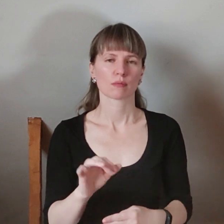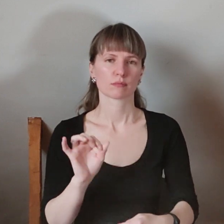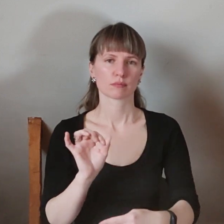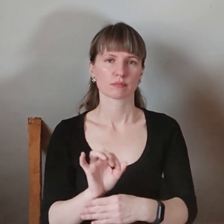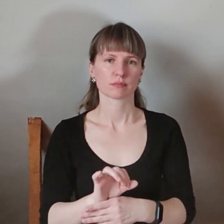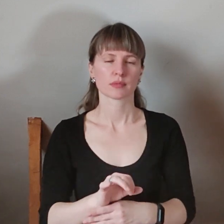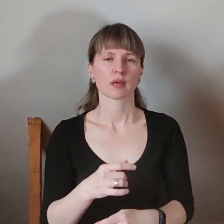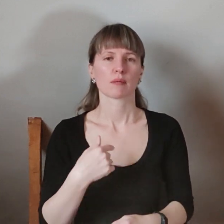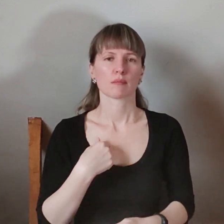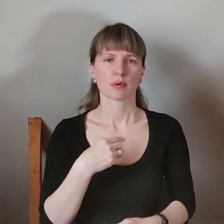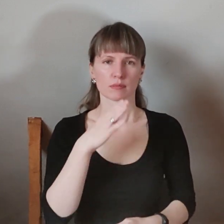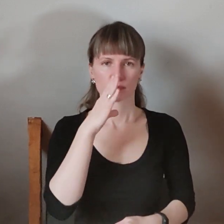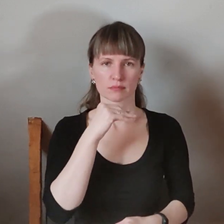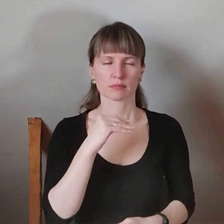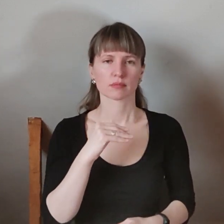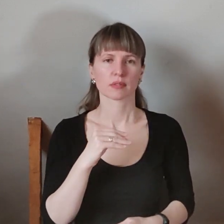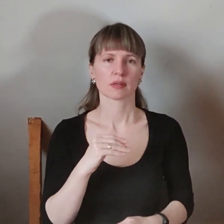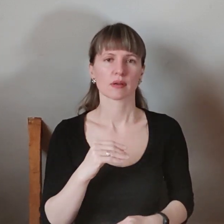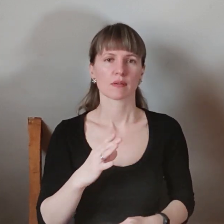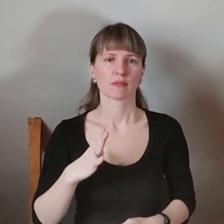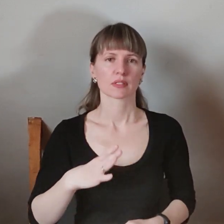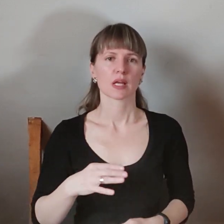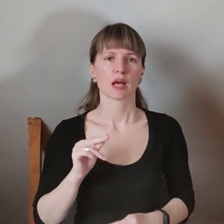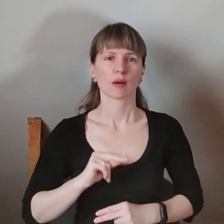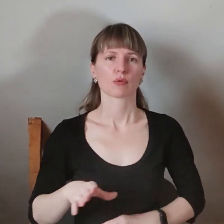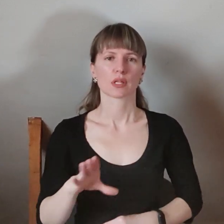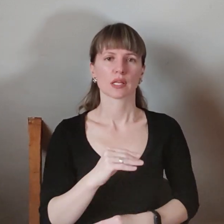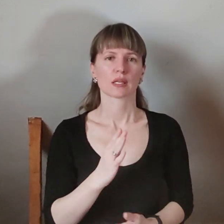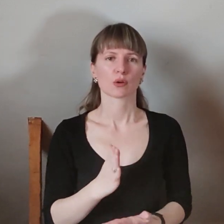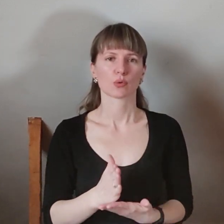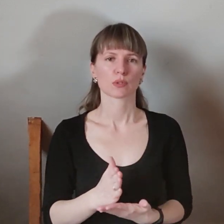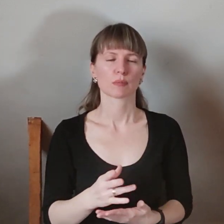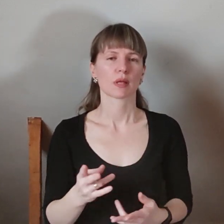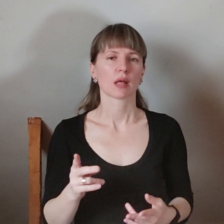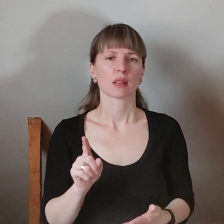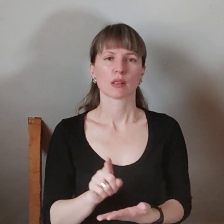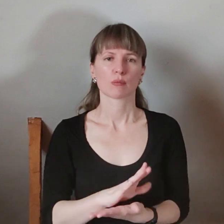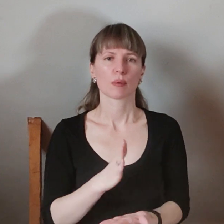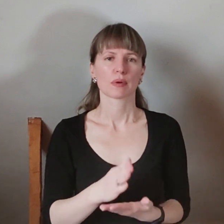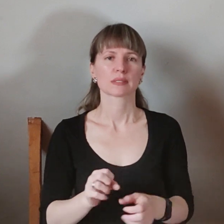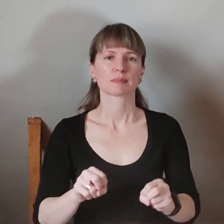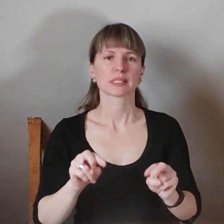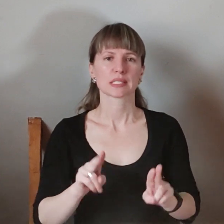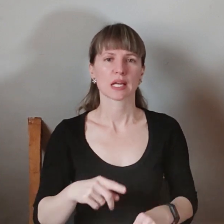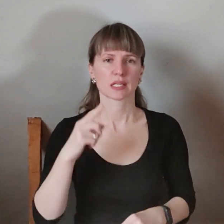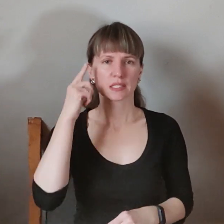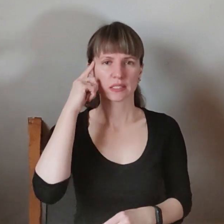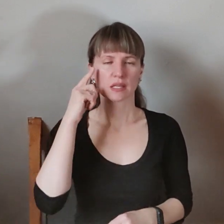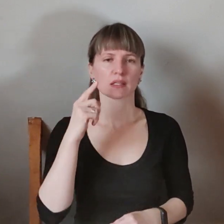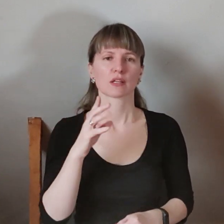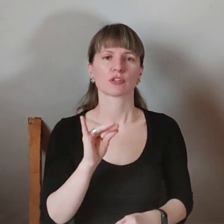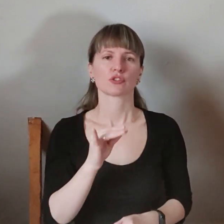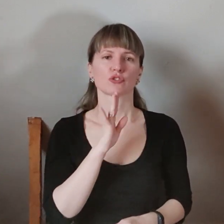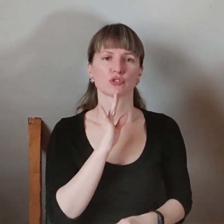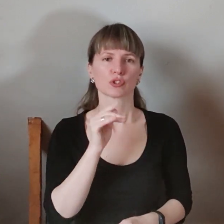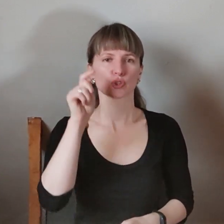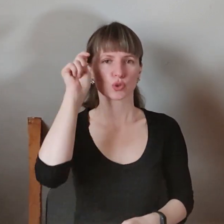вистоємо. Робота знайдеться всім. Не обов'язково мати якісь спеціальні навички. І жінки, і чоловіки